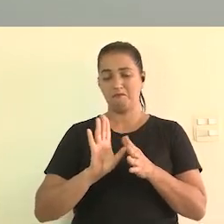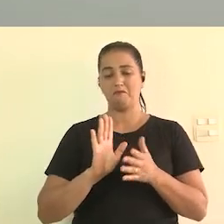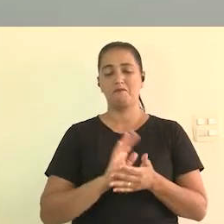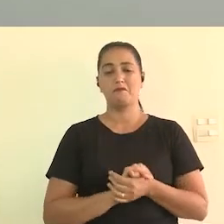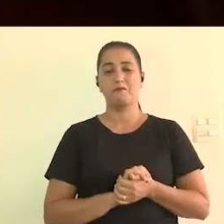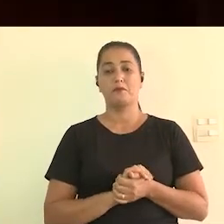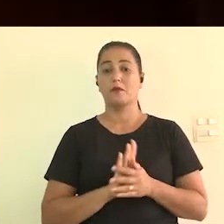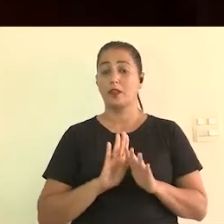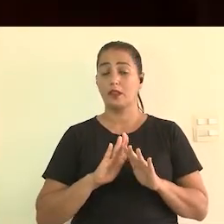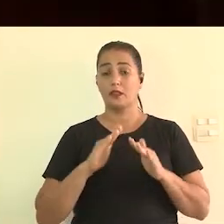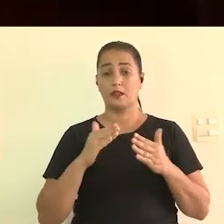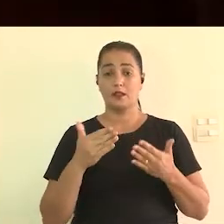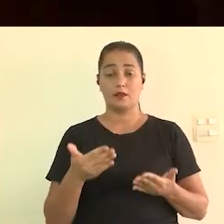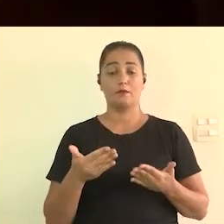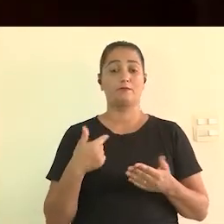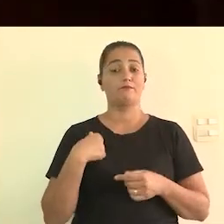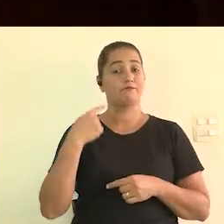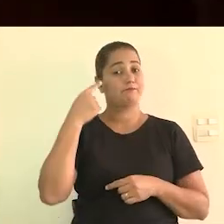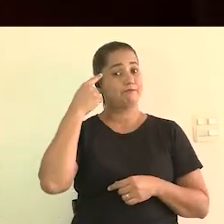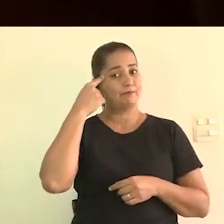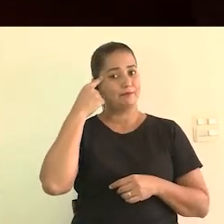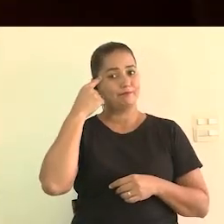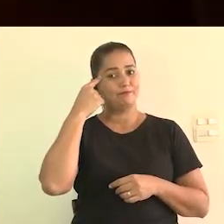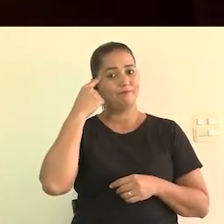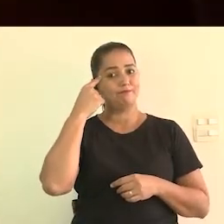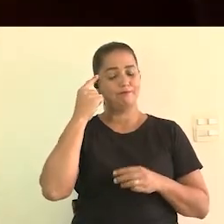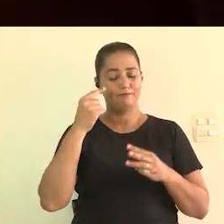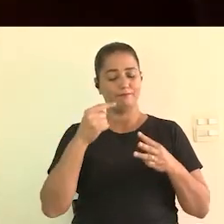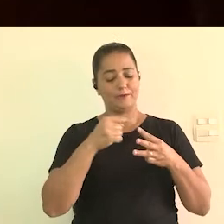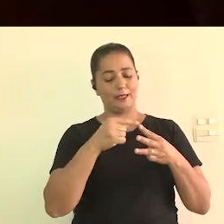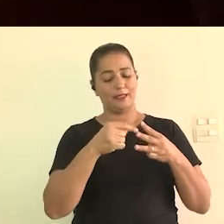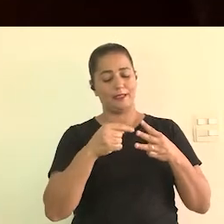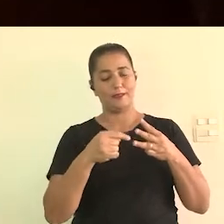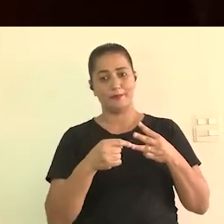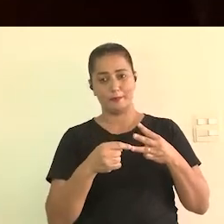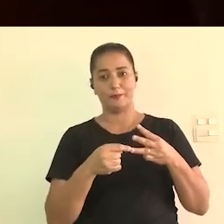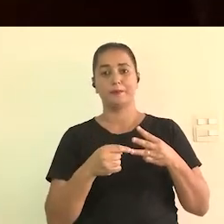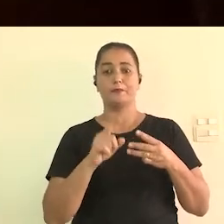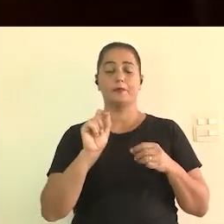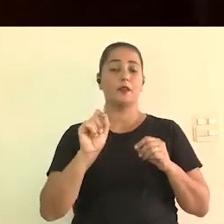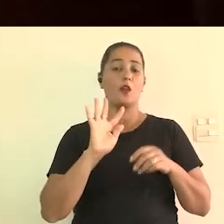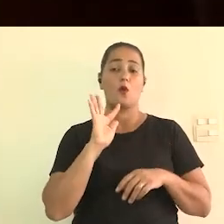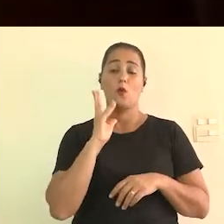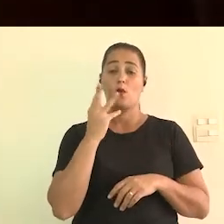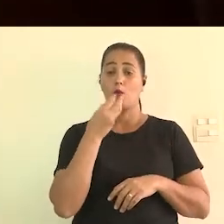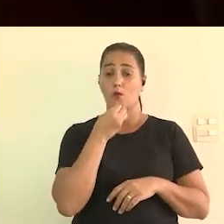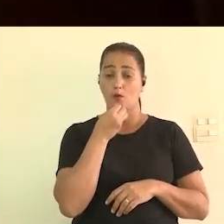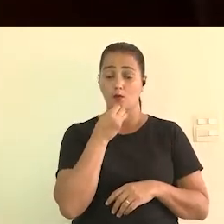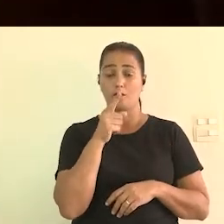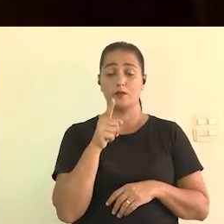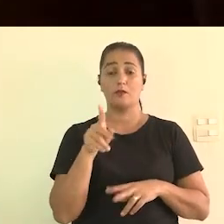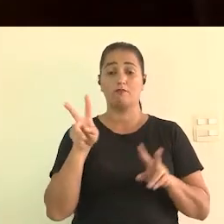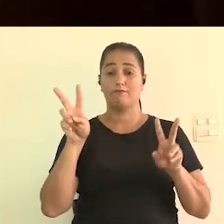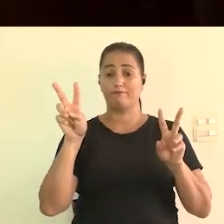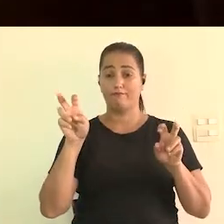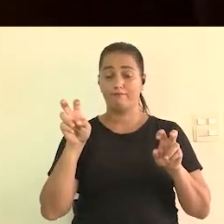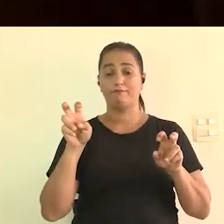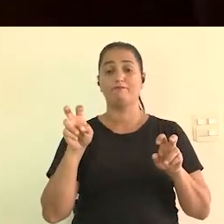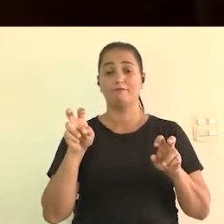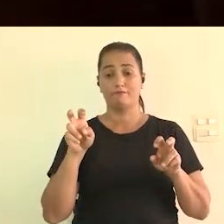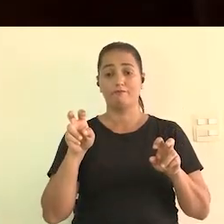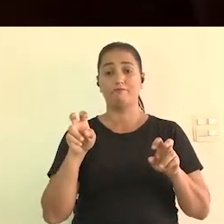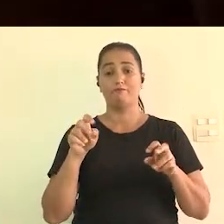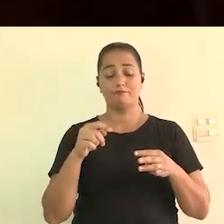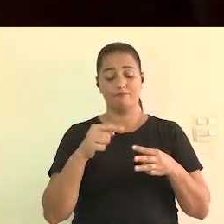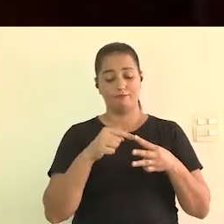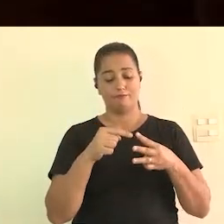acrescentar então eu pensei em três pontos um ainda falando sobre o conhecimento que vocês tocaram eu vou dizer